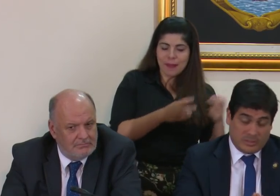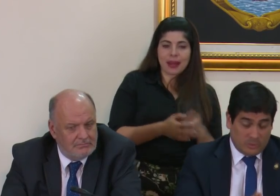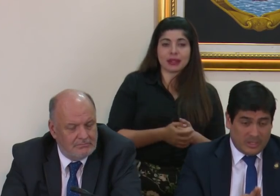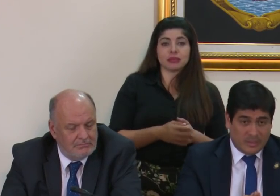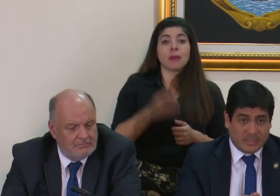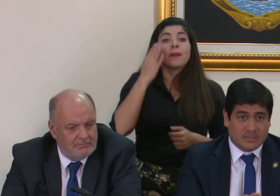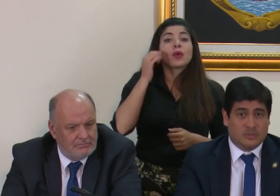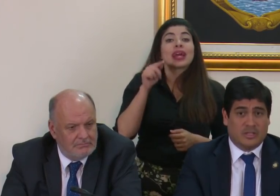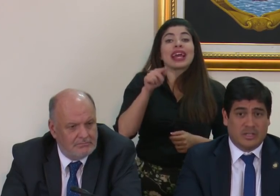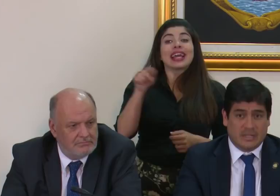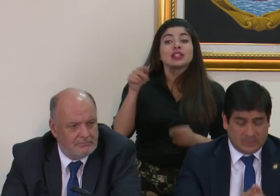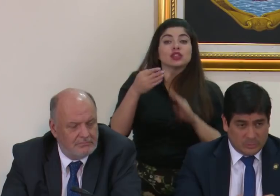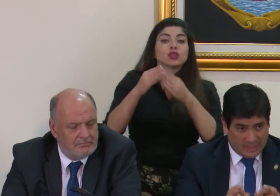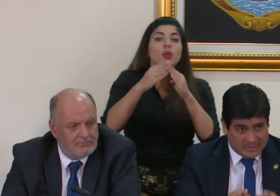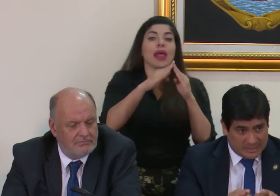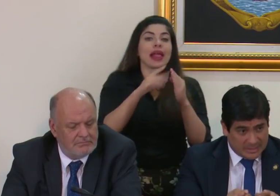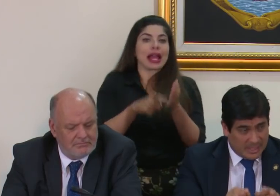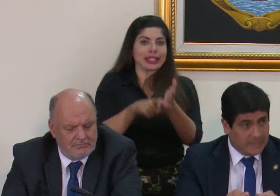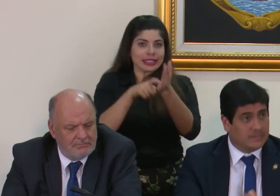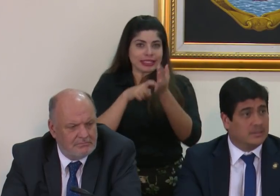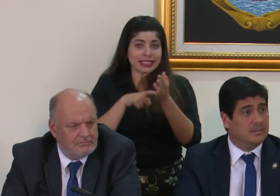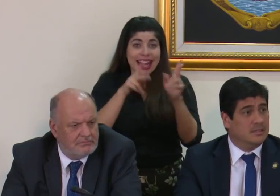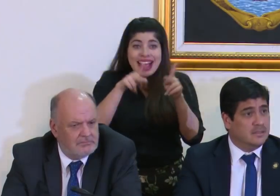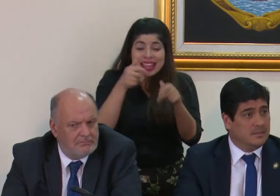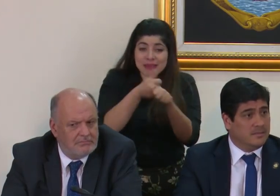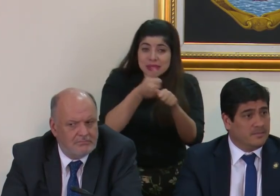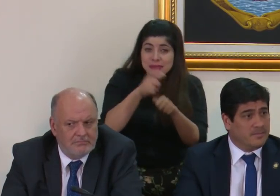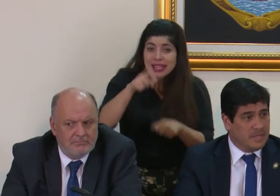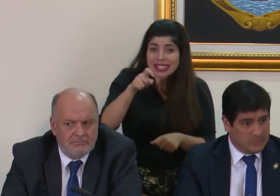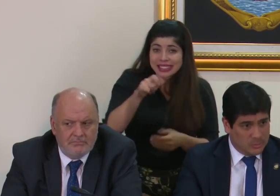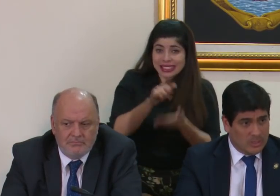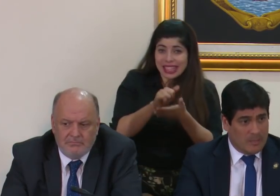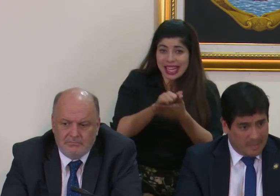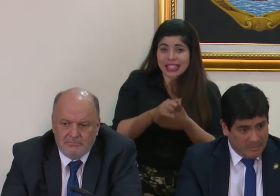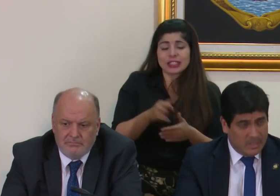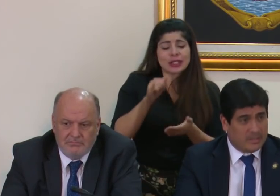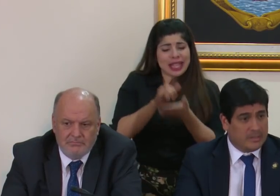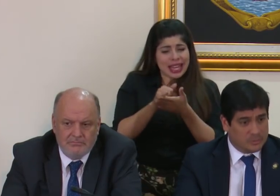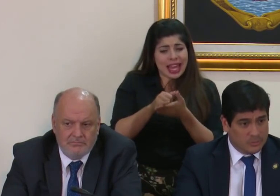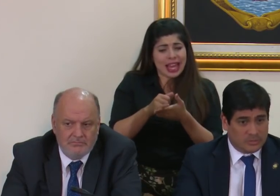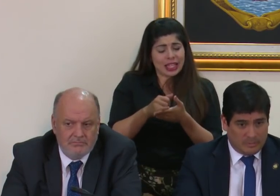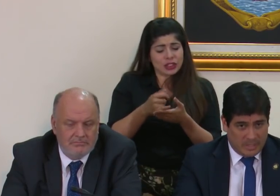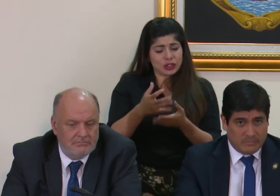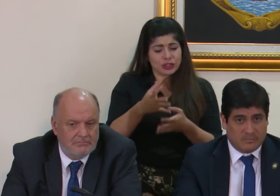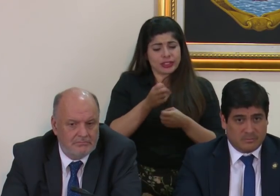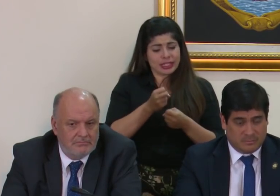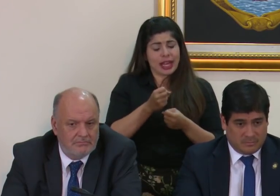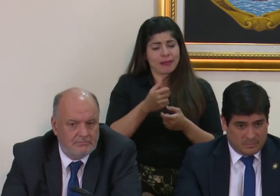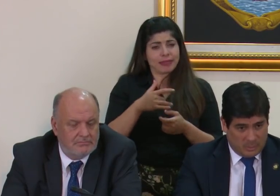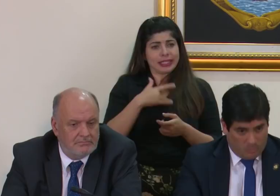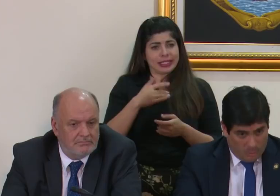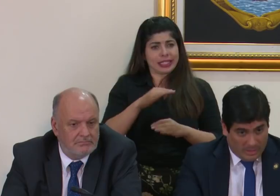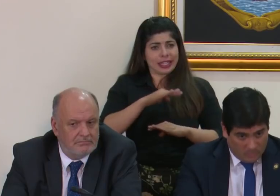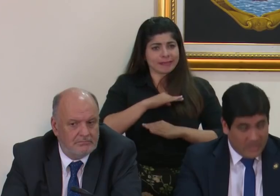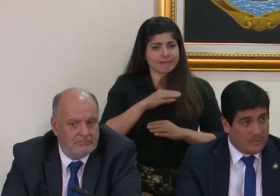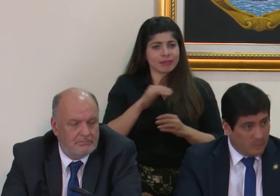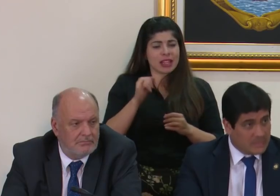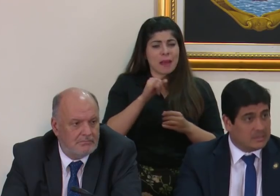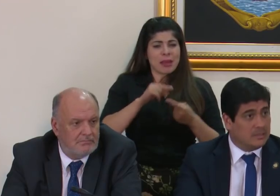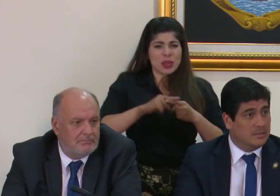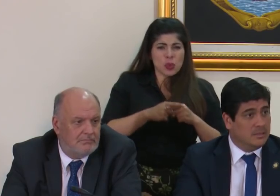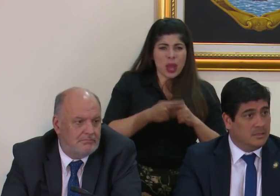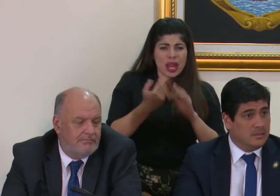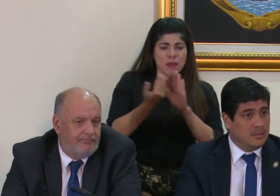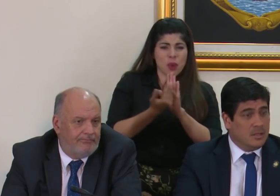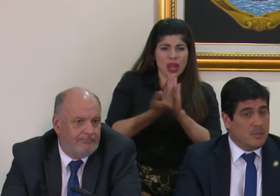porque es lo que demanda la ciudadanía y eso es lo que necesita la gente y eso apremia y eso también incomoda duele